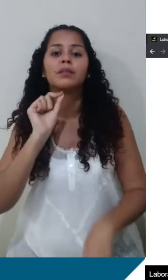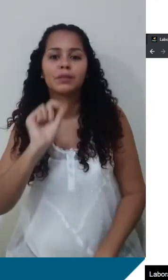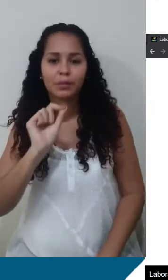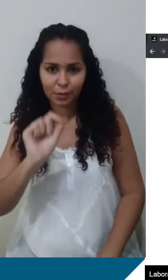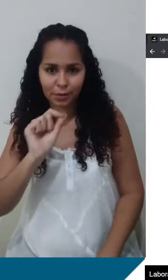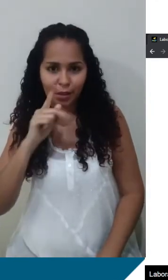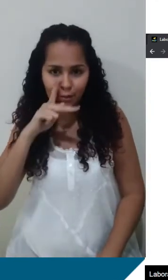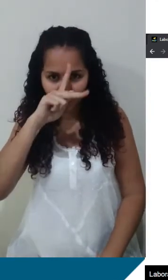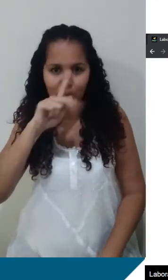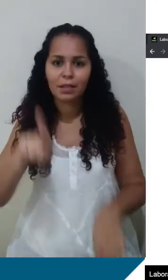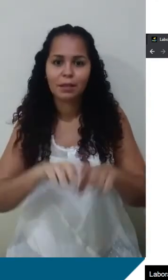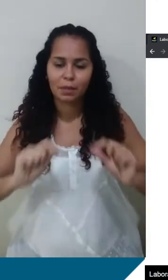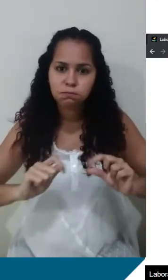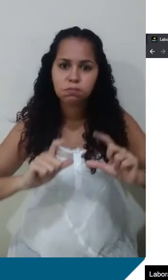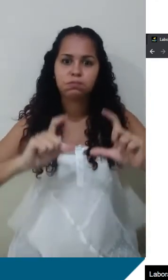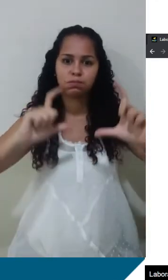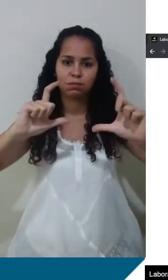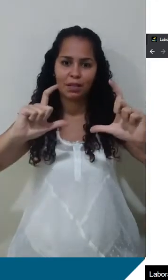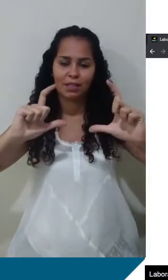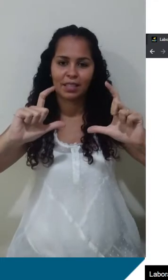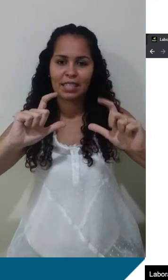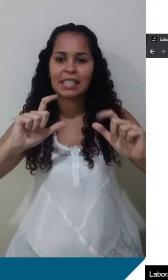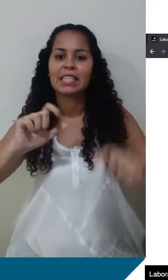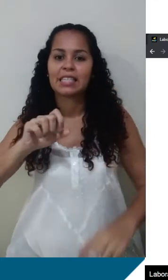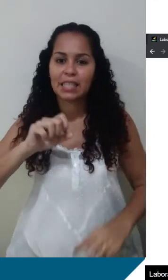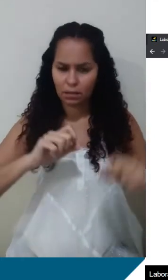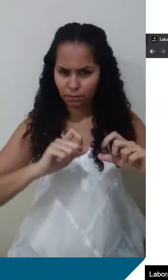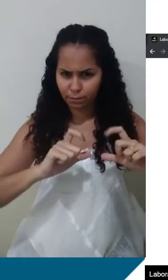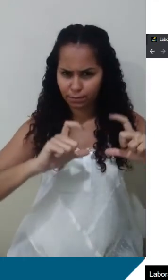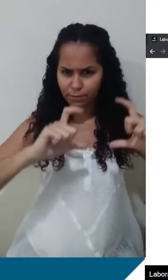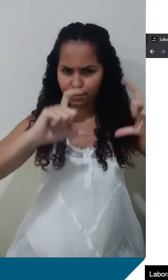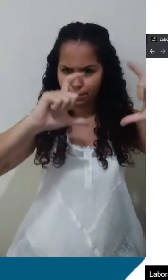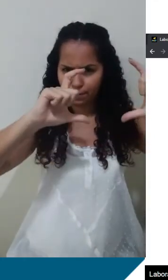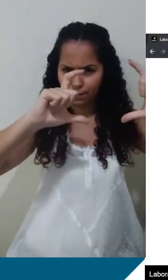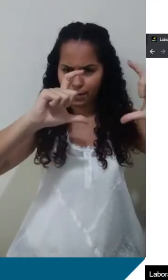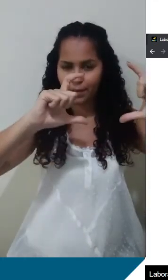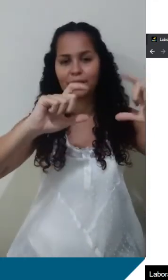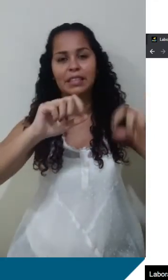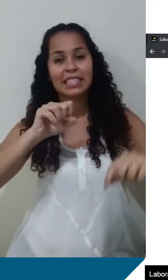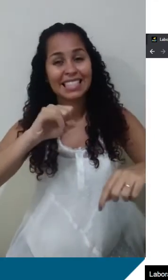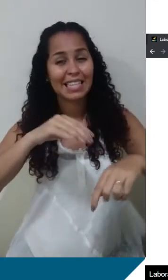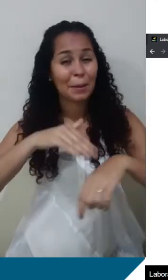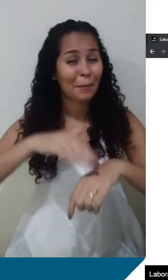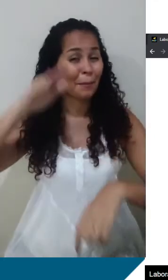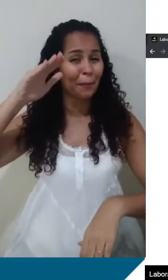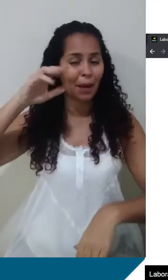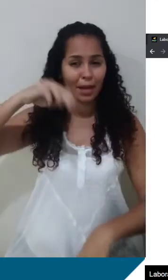ela aumenta, diminui, diminui. Se eu aumento essa daqui, eu aumento. Então, quanto maior a massa, maior a